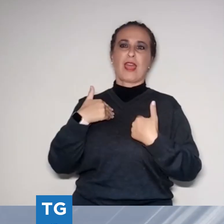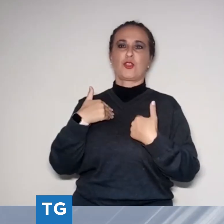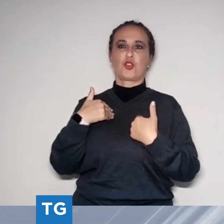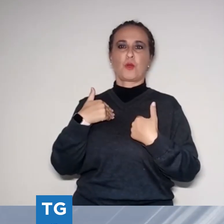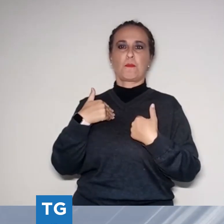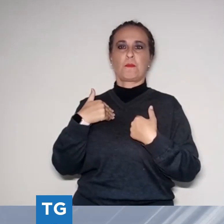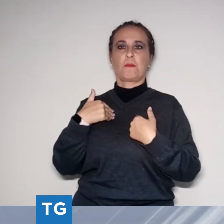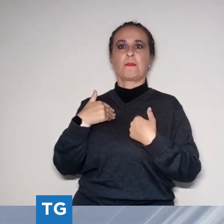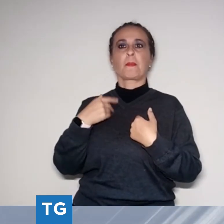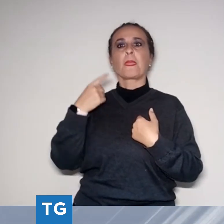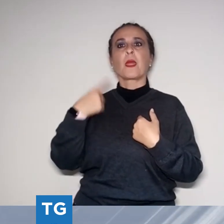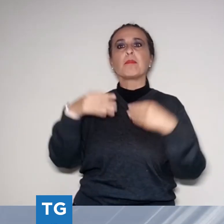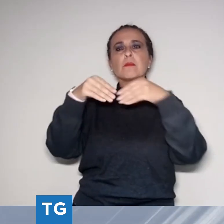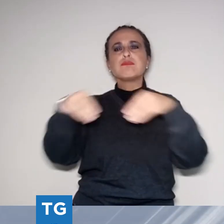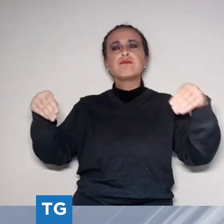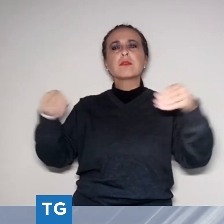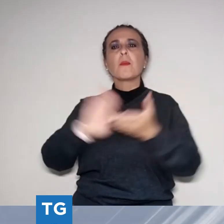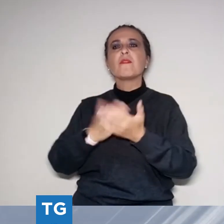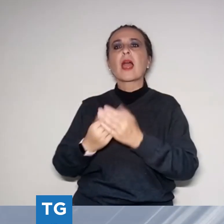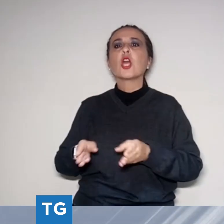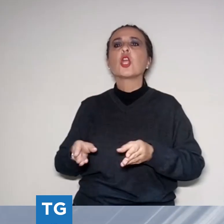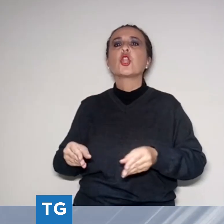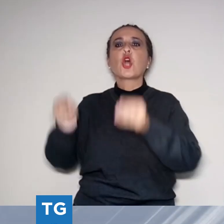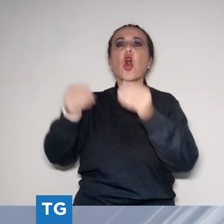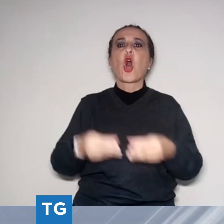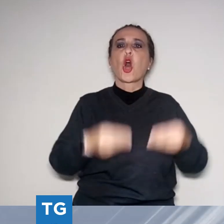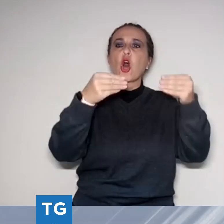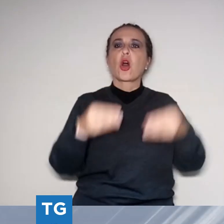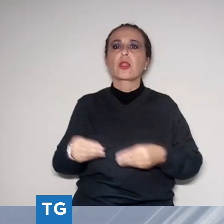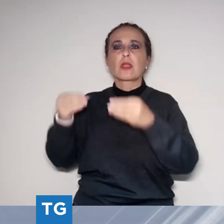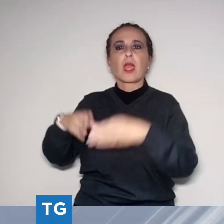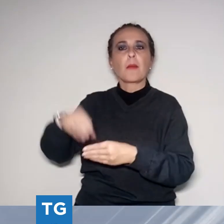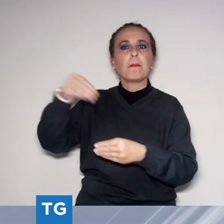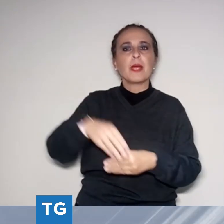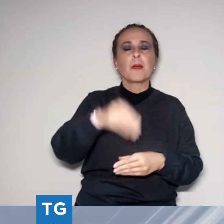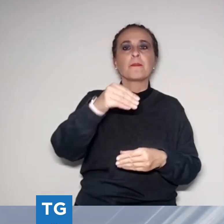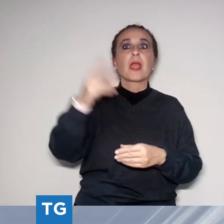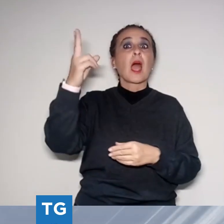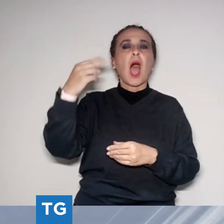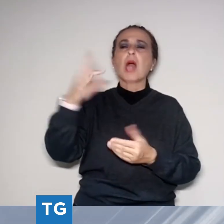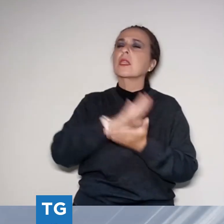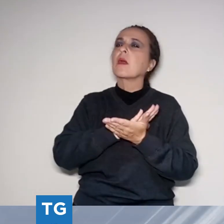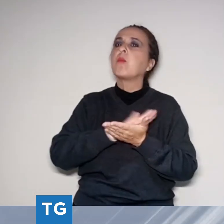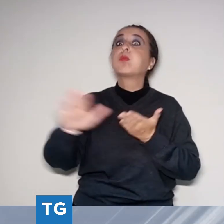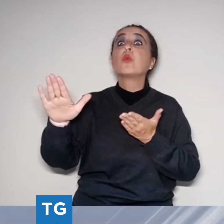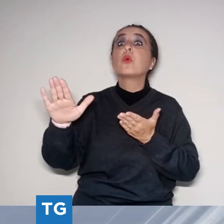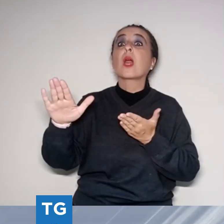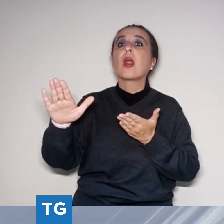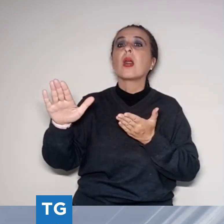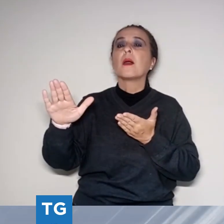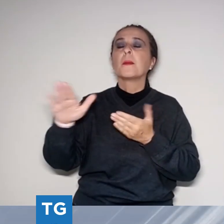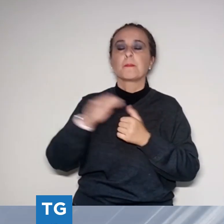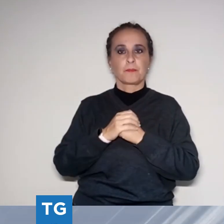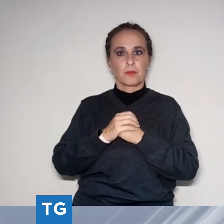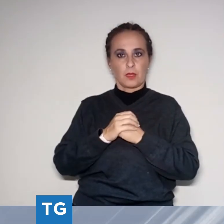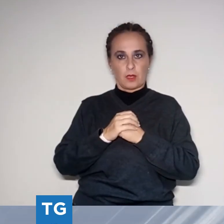dei totem di arte pura perché qui rappresento il segno, voglio tirare fuori da queste